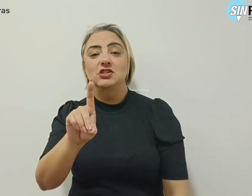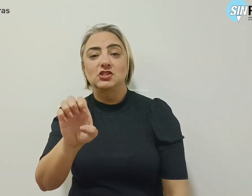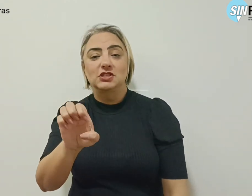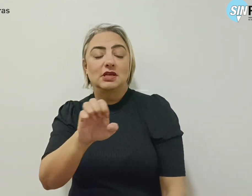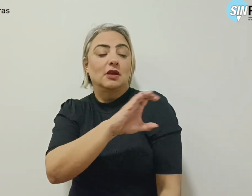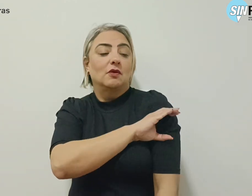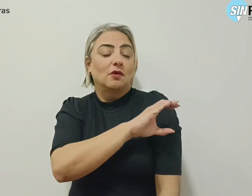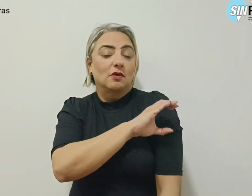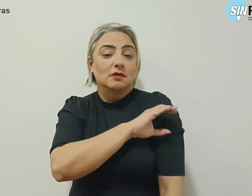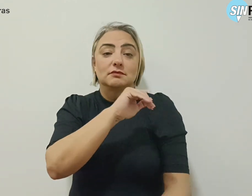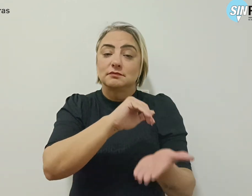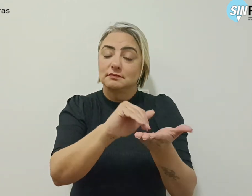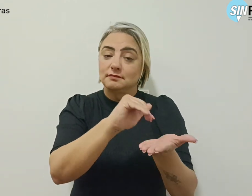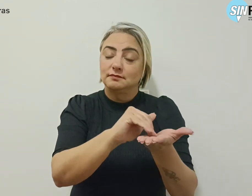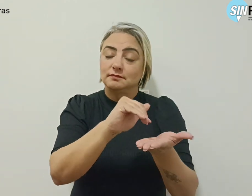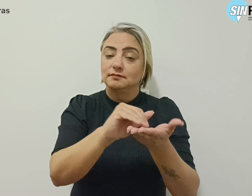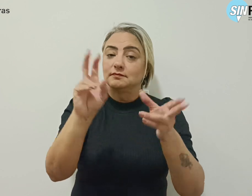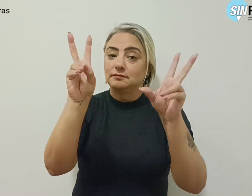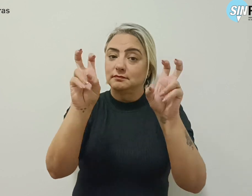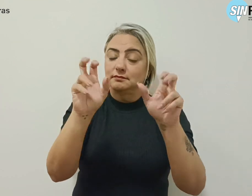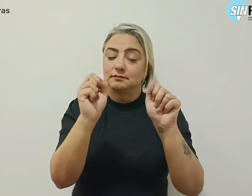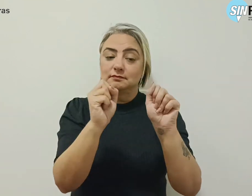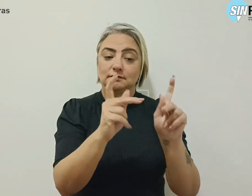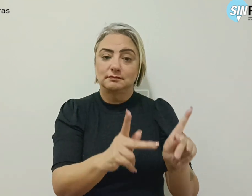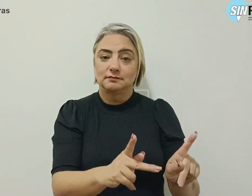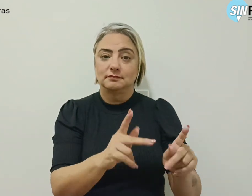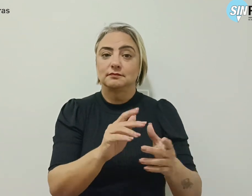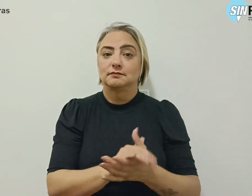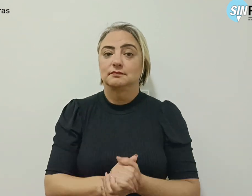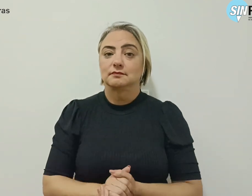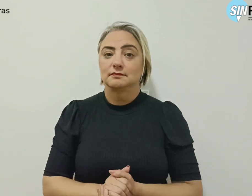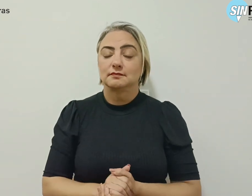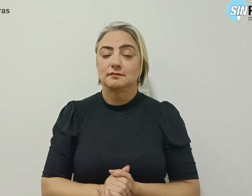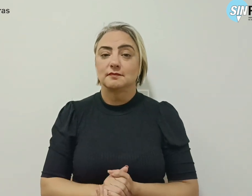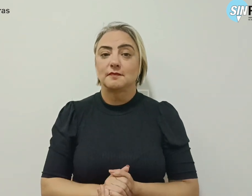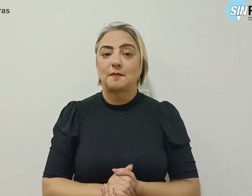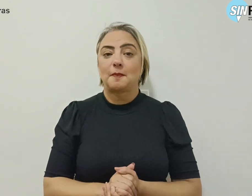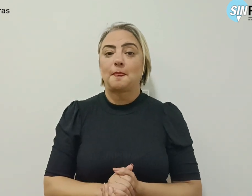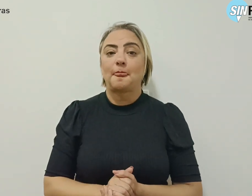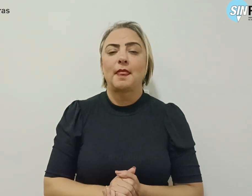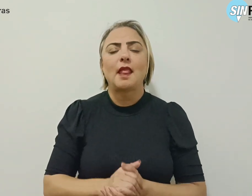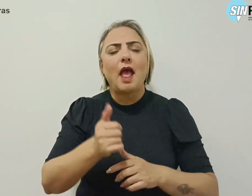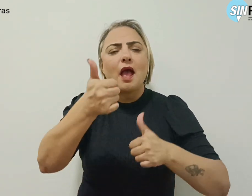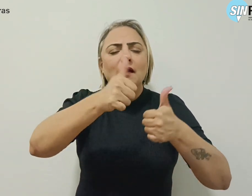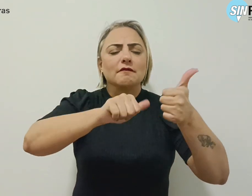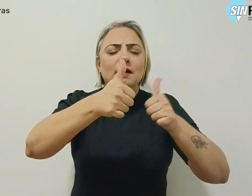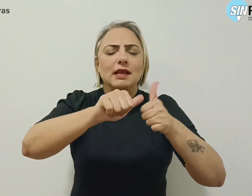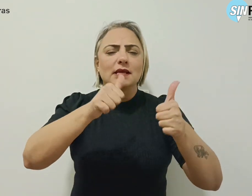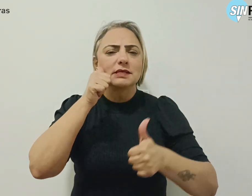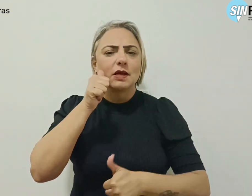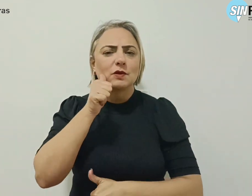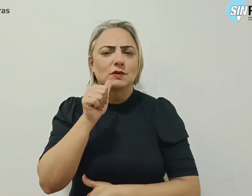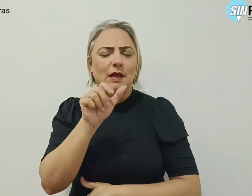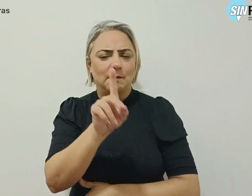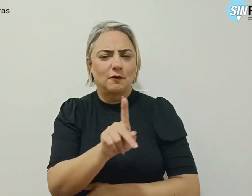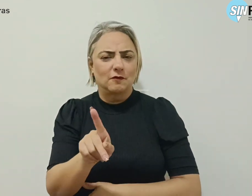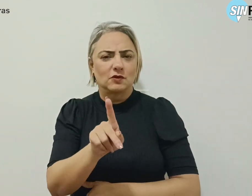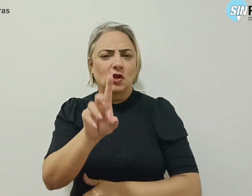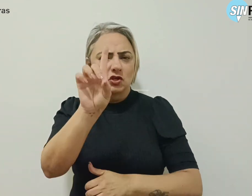da Secretaria para Assuntos de Aposentados. Na avaliação da diretora, o último curso